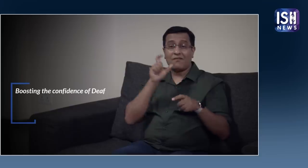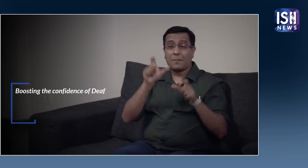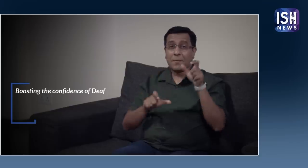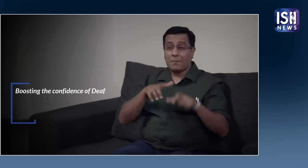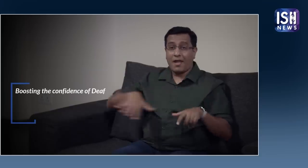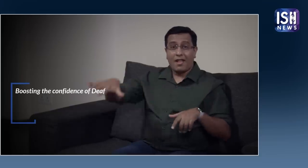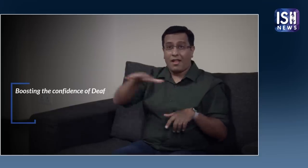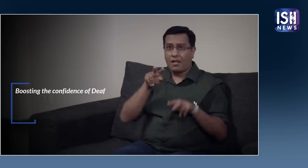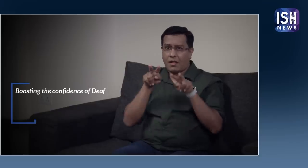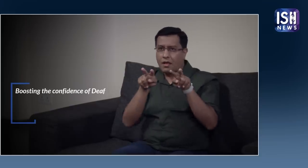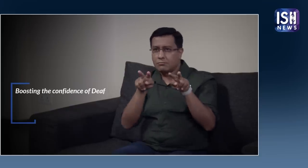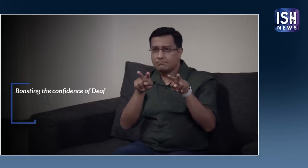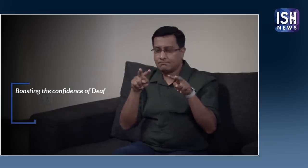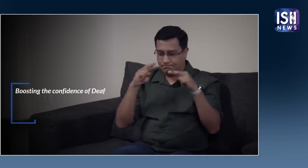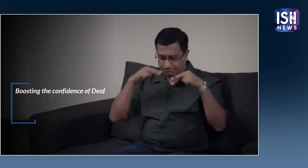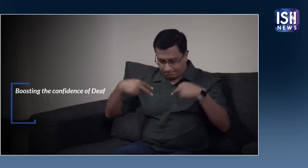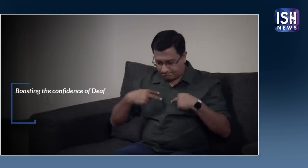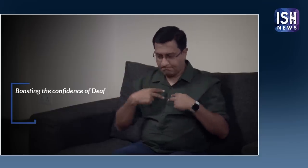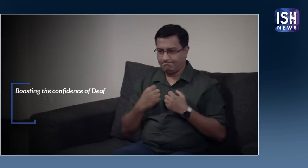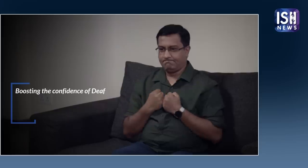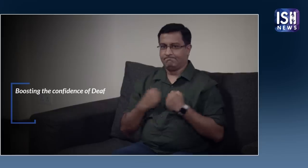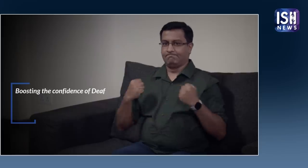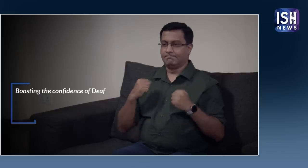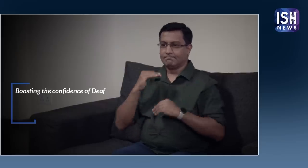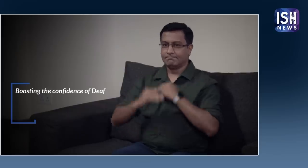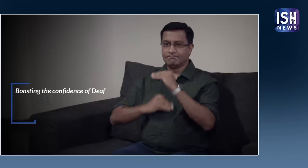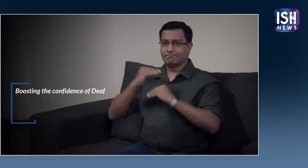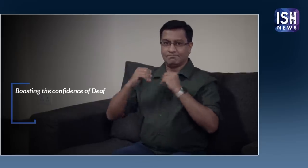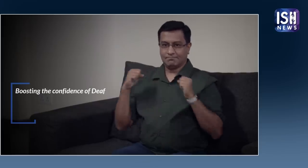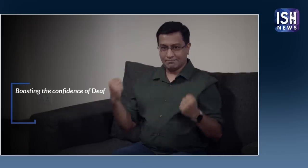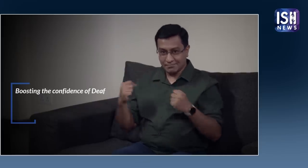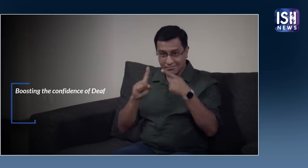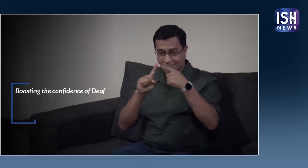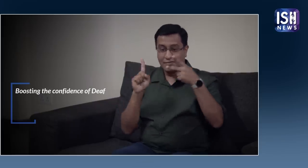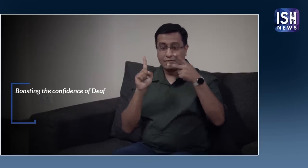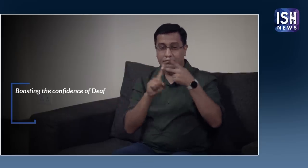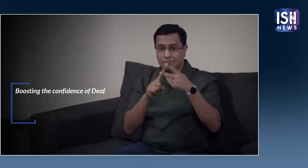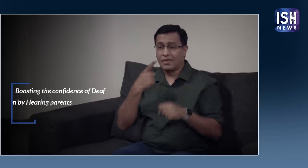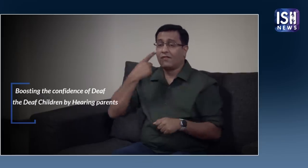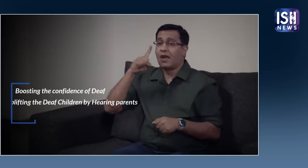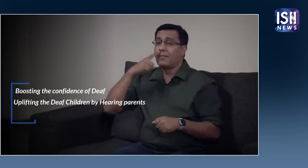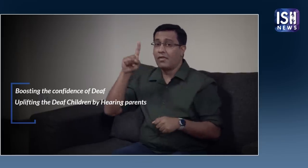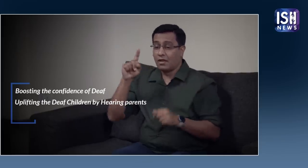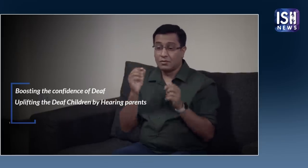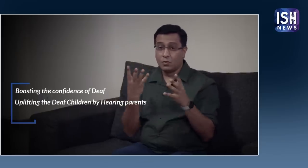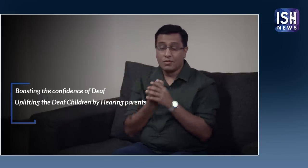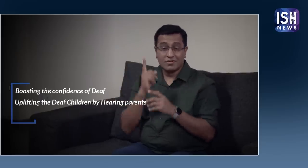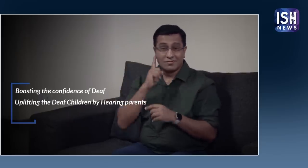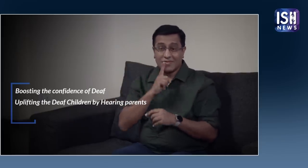आत्मने लिक्षन करना और उनका आत्म विश्वास बढ़ाना दूसरा सुनने वाले माता पिता को अपने डेफ